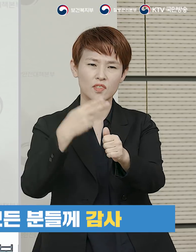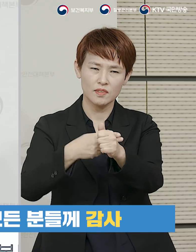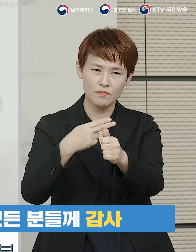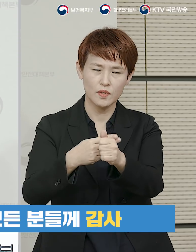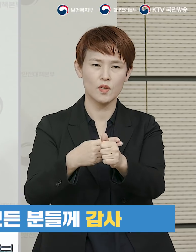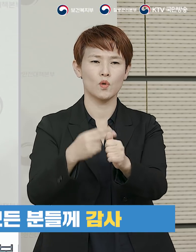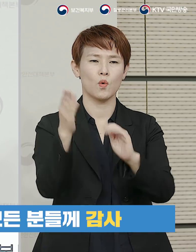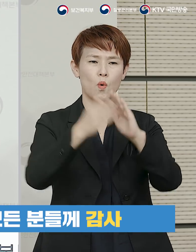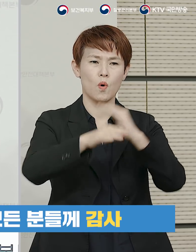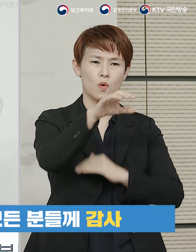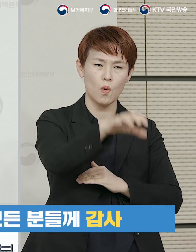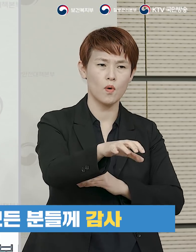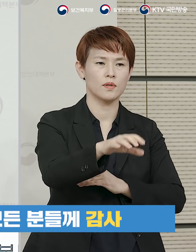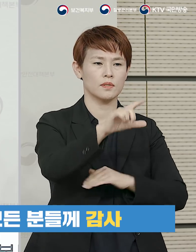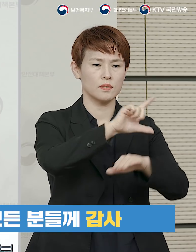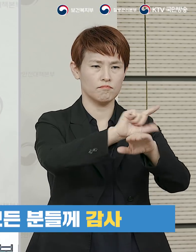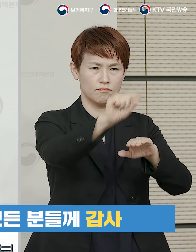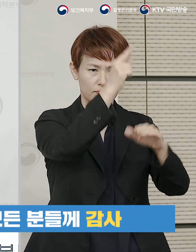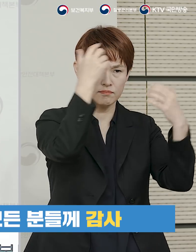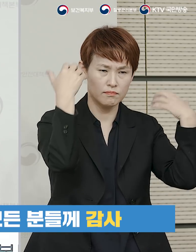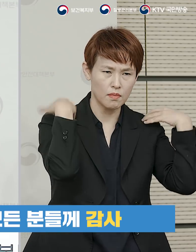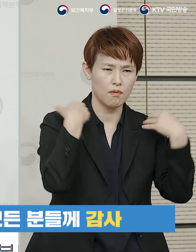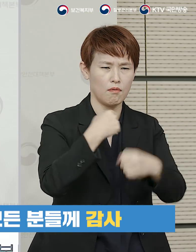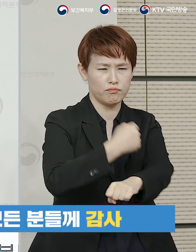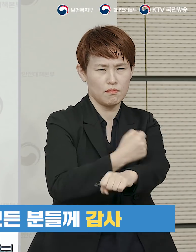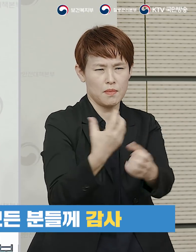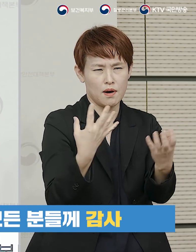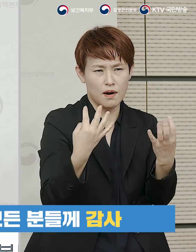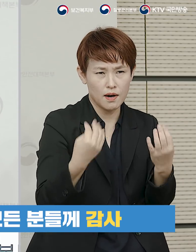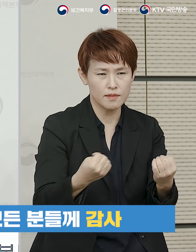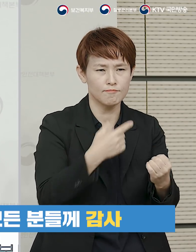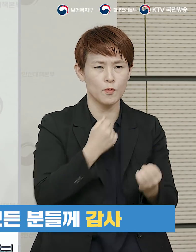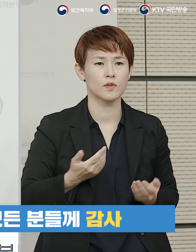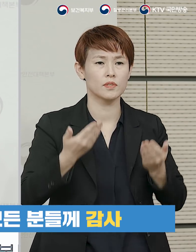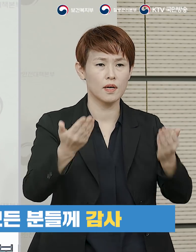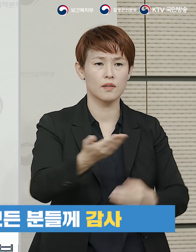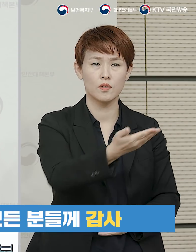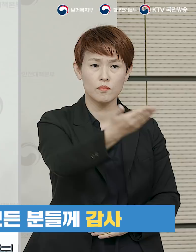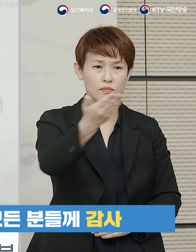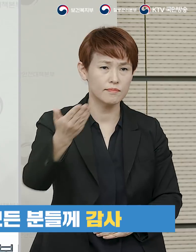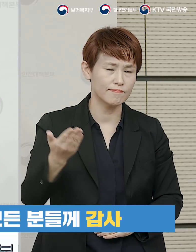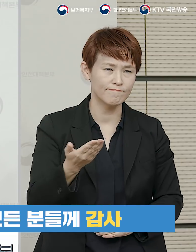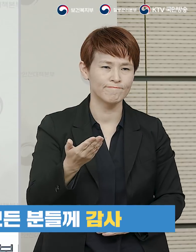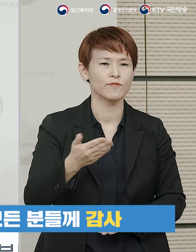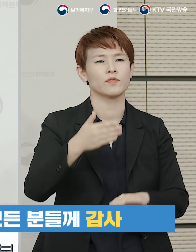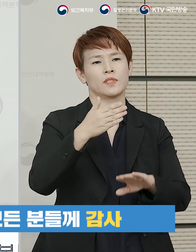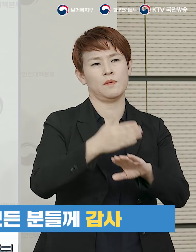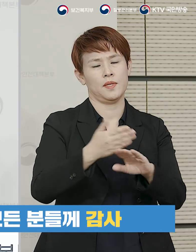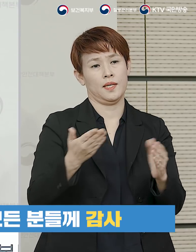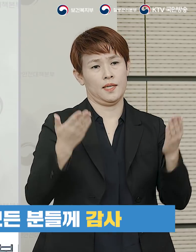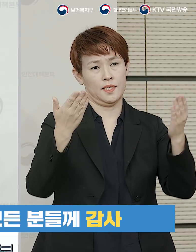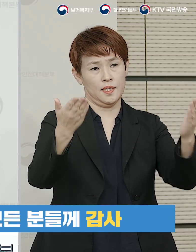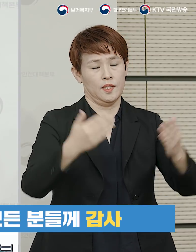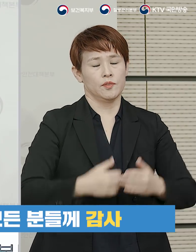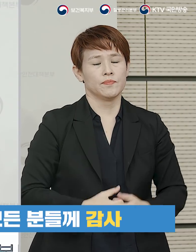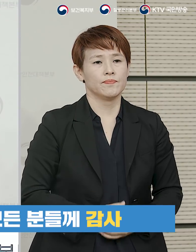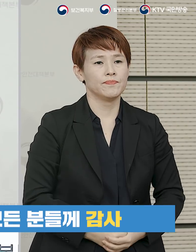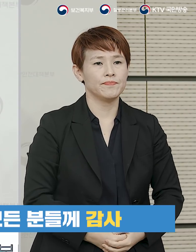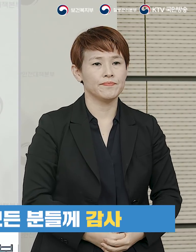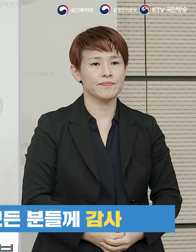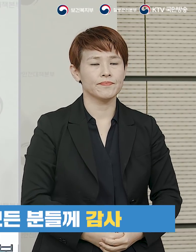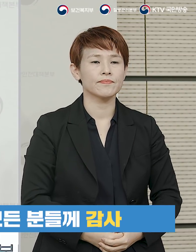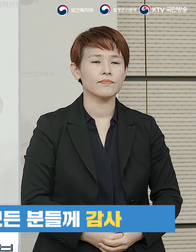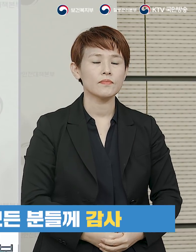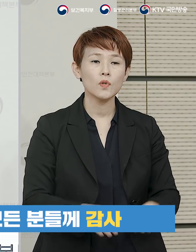제공해 주신 공공기관, 기업들, 지자체, 또 구준일을 도맡아 하시는 자원봉사자 여러분들께 다시 한번